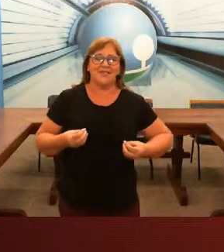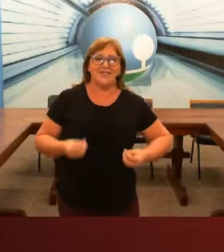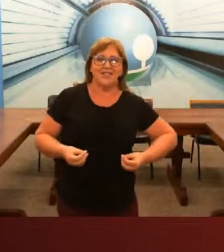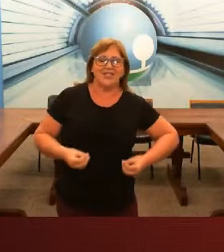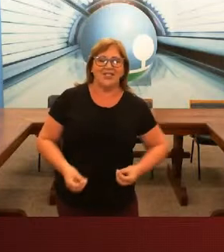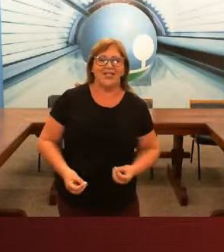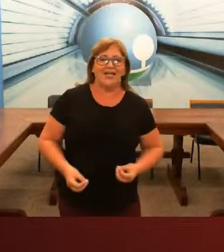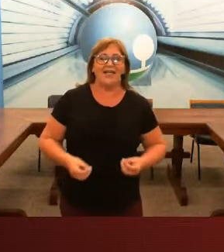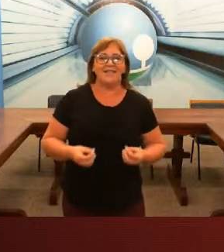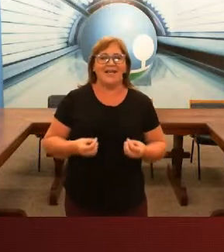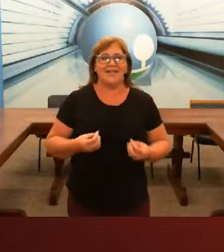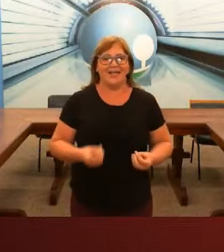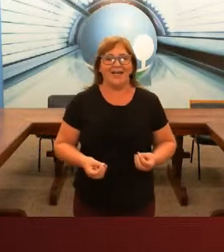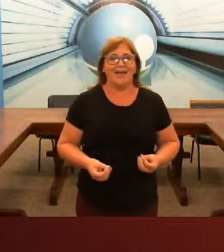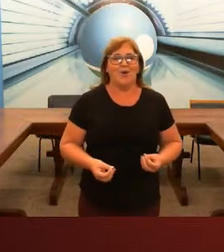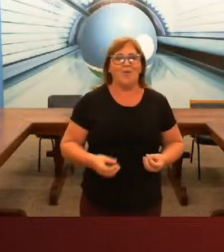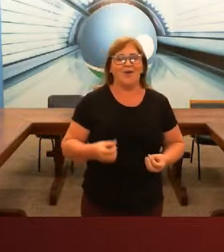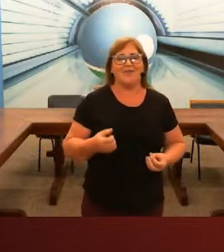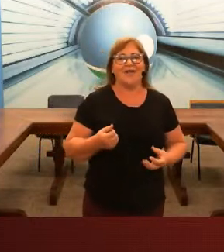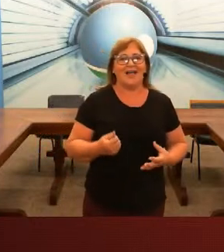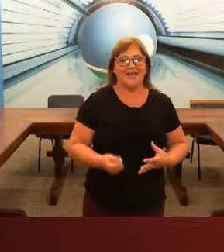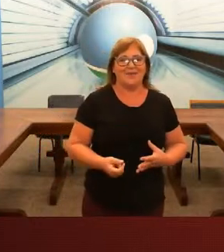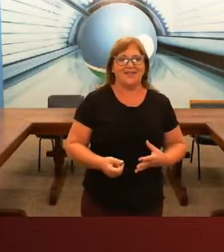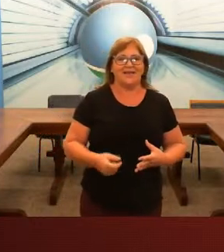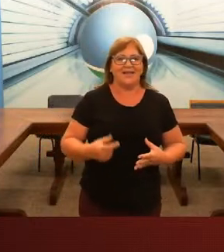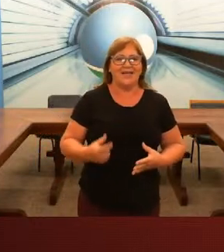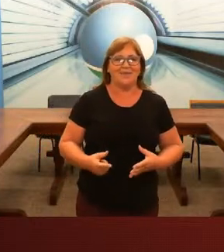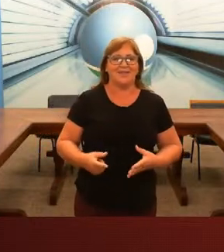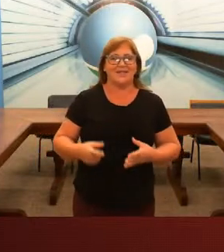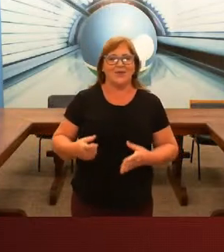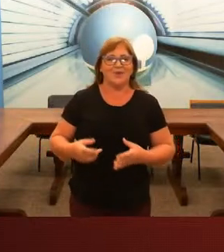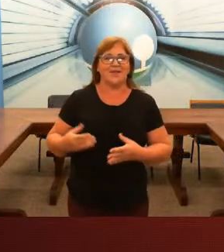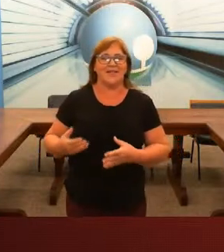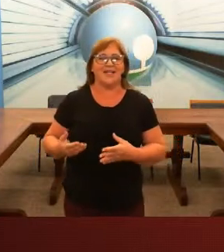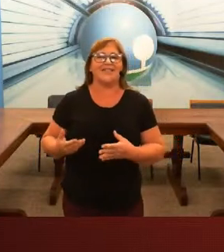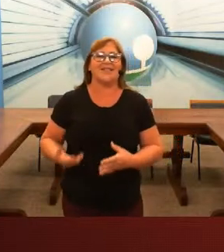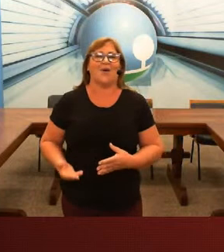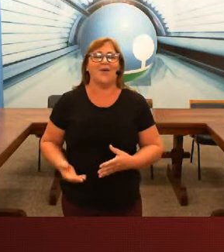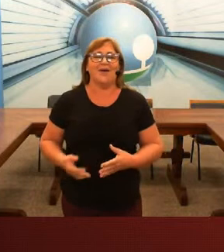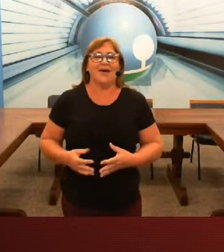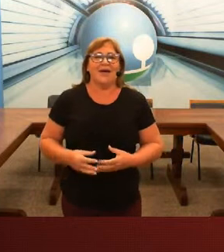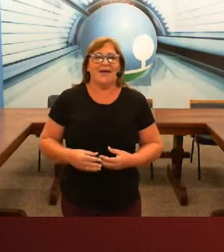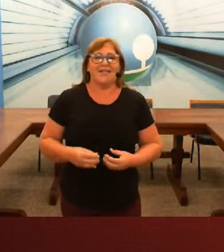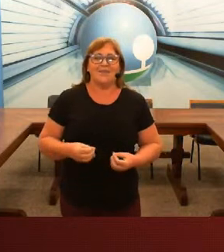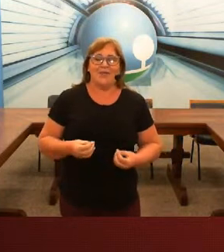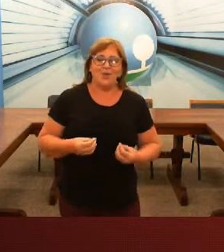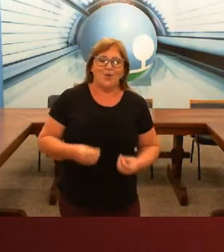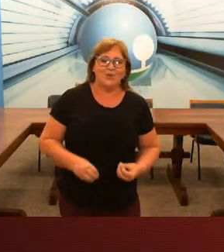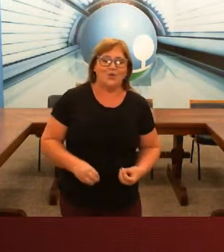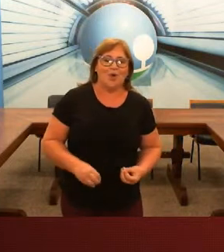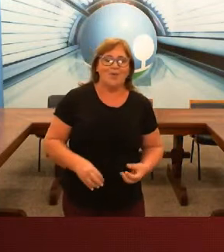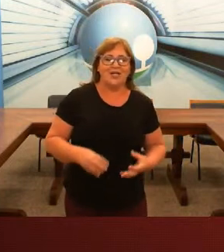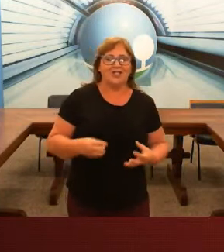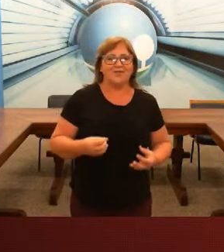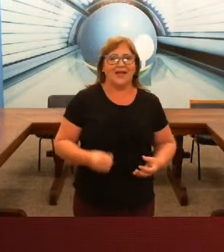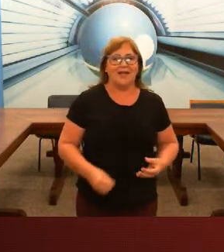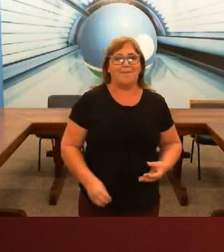precisa de entender um pouquinho da Libras, né? Libras, línguas brasileiras de sinal. Esse mini-curso, o objetivo dele é